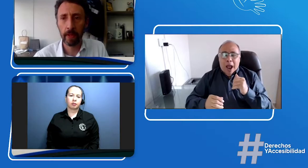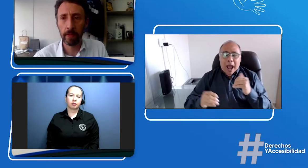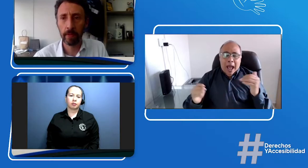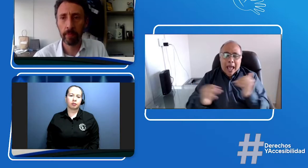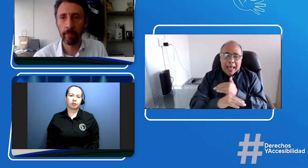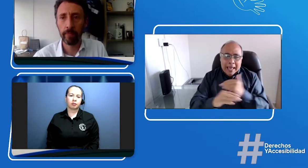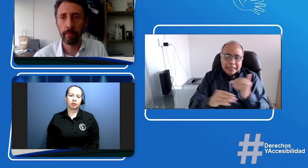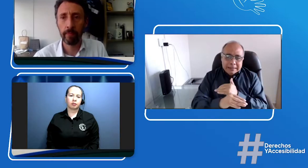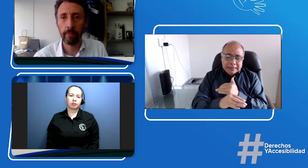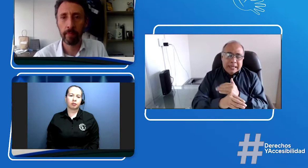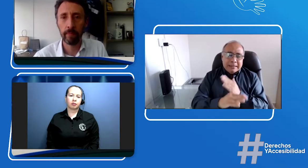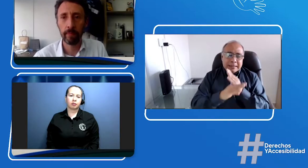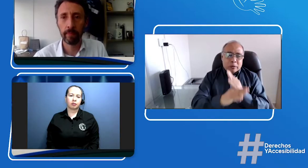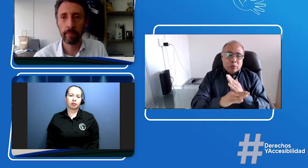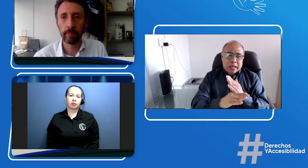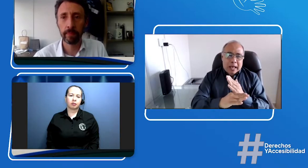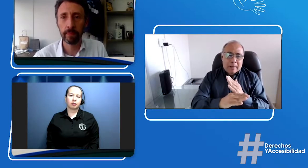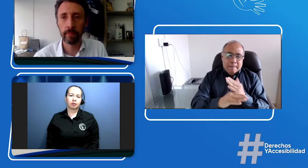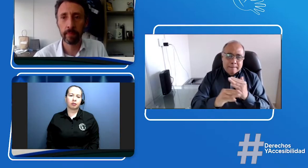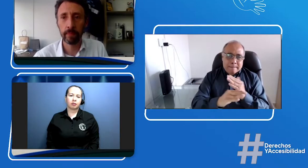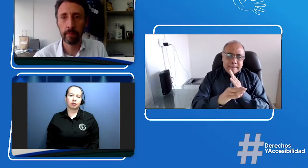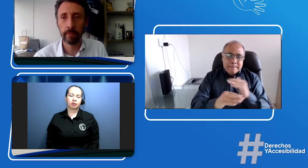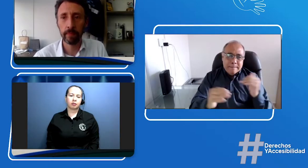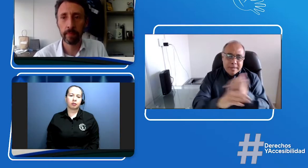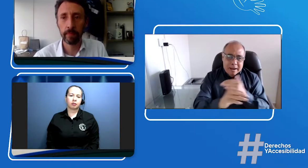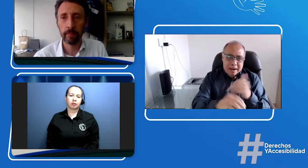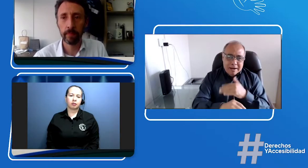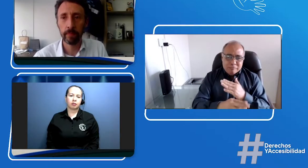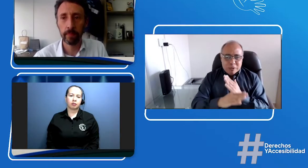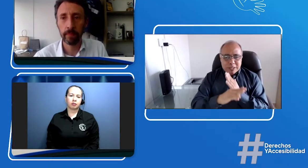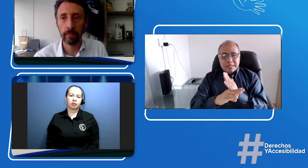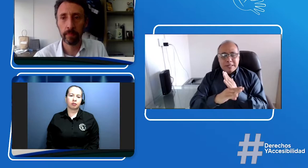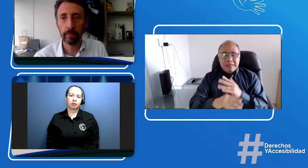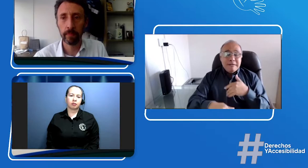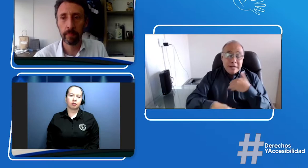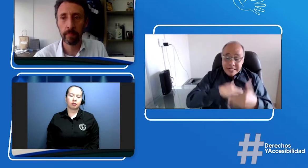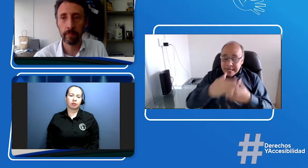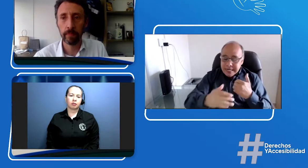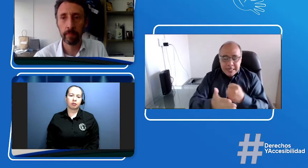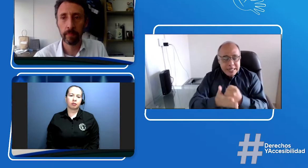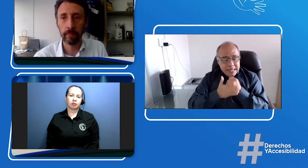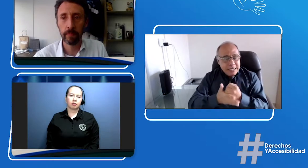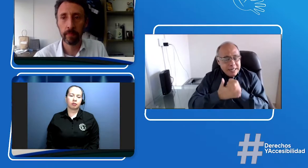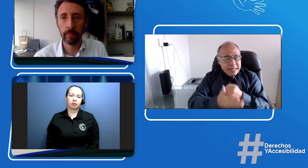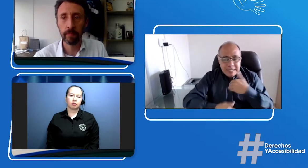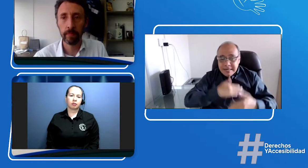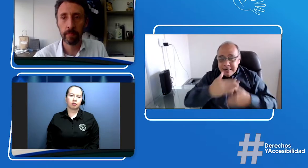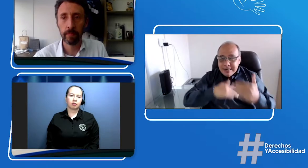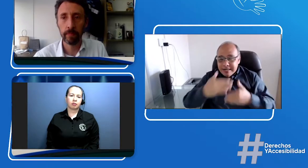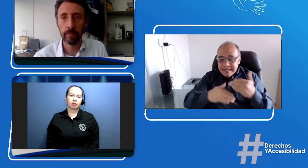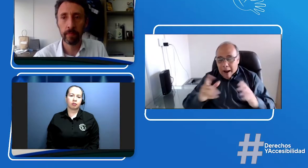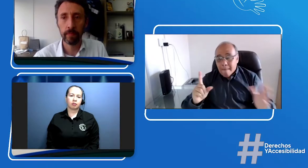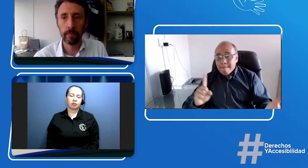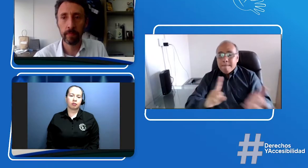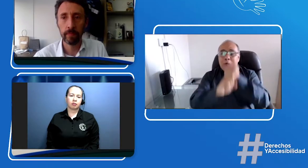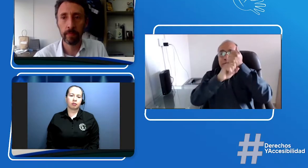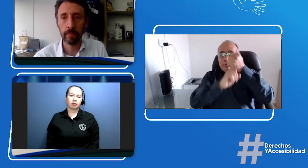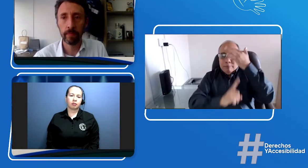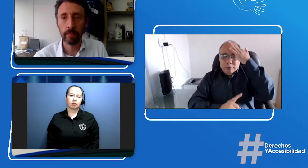Yo sé que usted mantiene súper ocupado en su trabajo allí en la ANSB, que mantiene con muchas cosas y que también